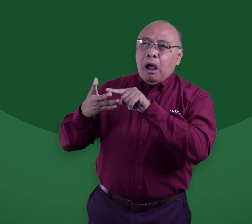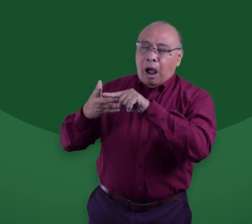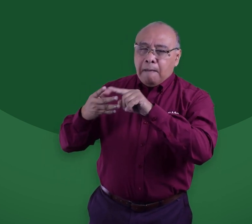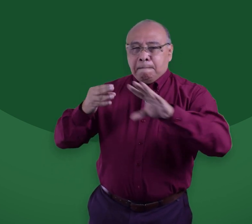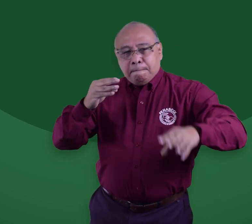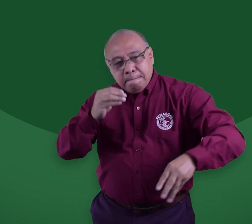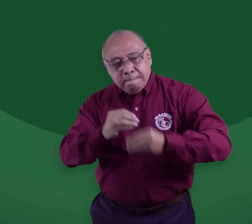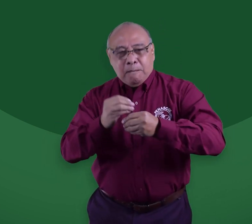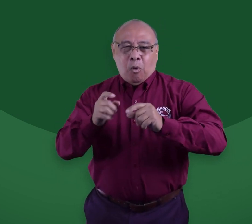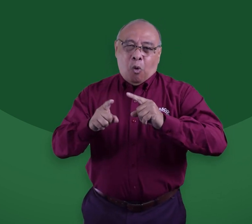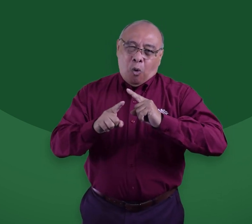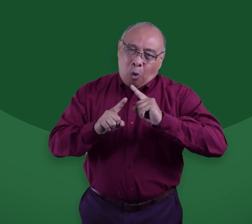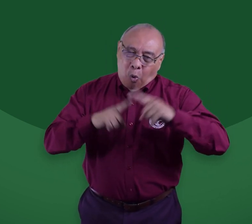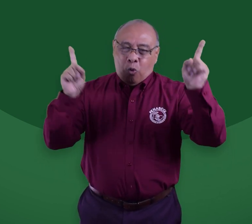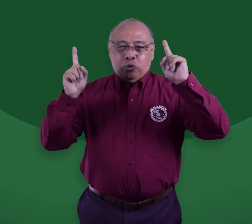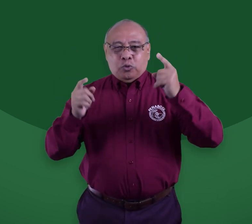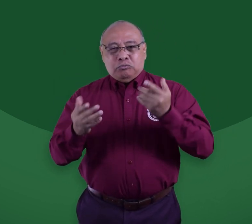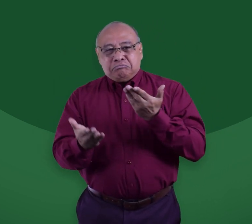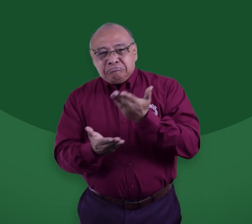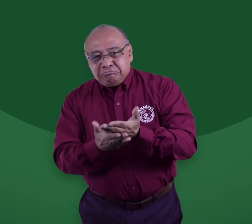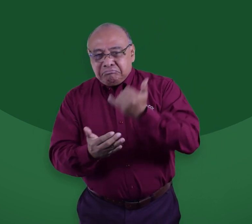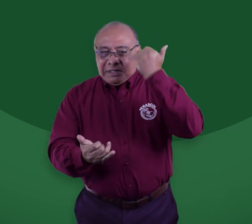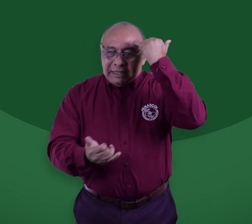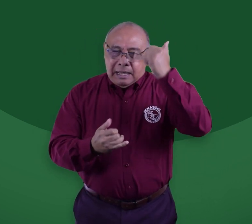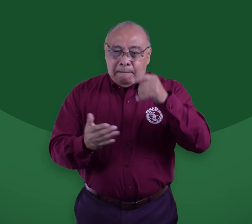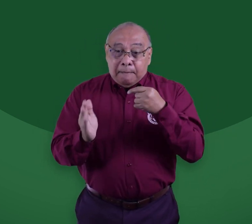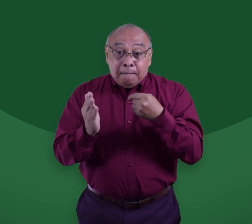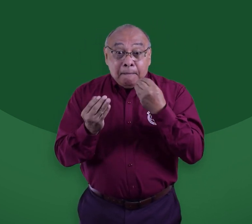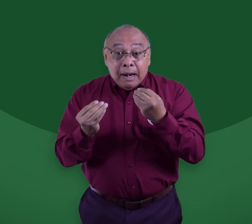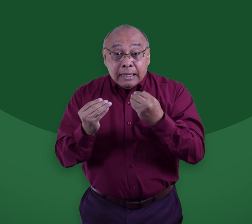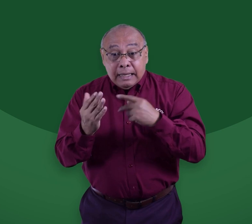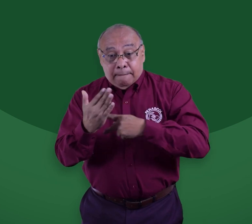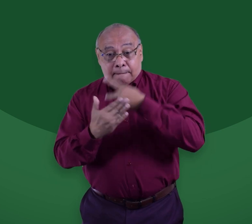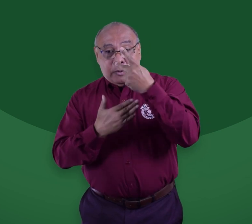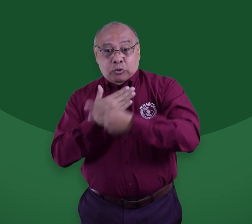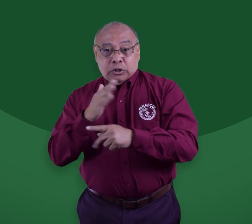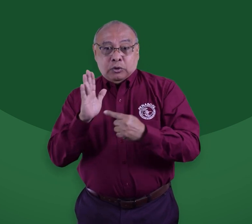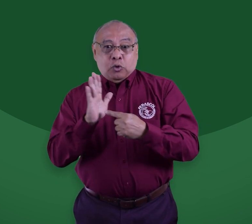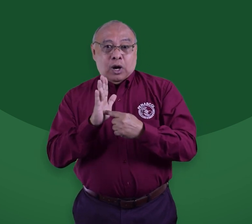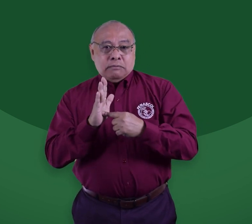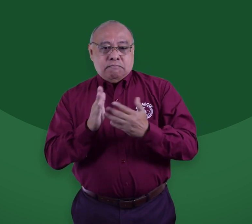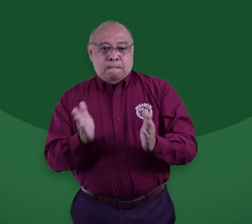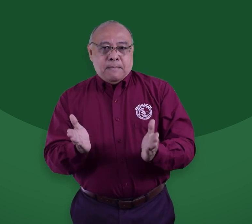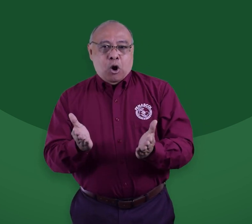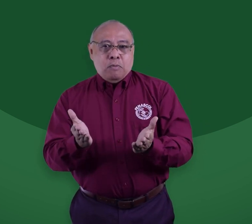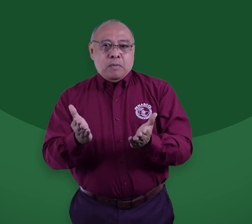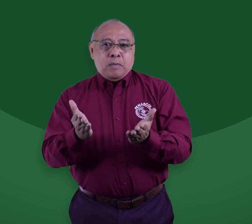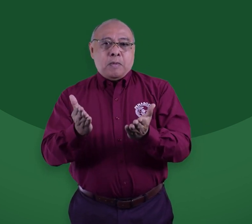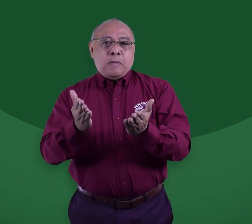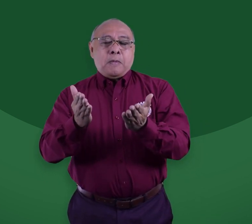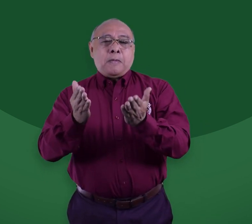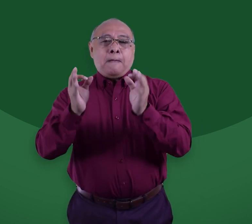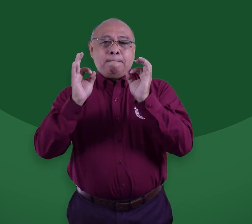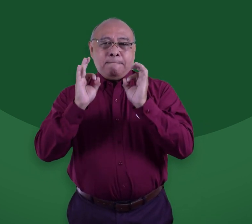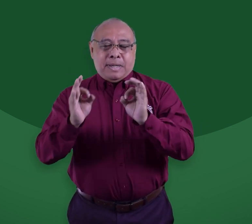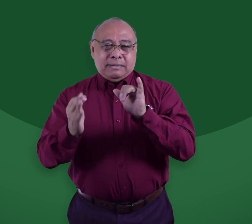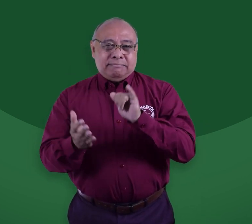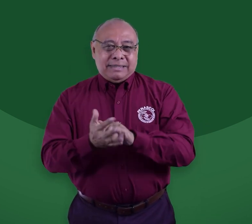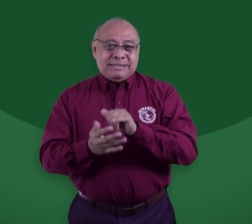los temas que ya se hablaron. Ojalá pueda llegar a la mesa otras ideas y propuestas diferentes para que este proyecto mejore